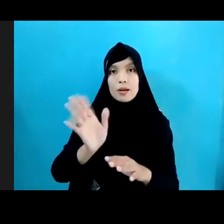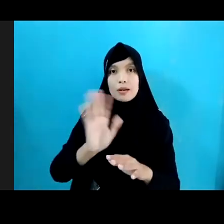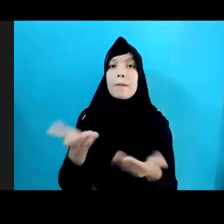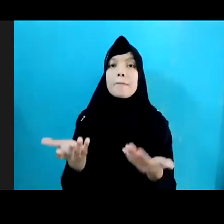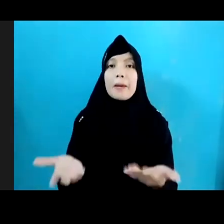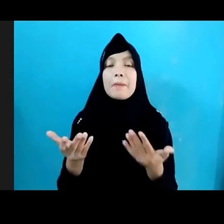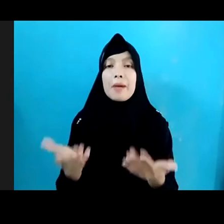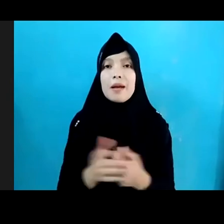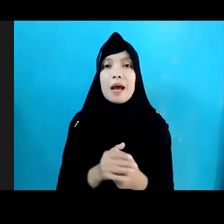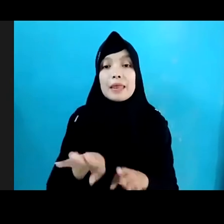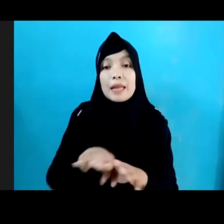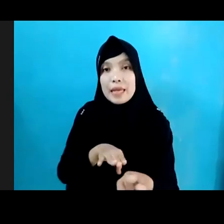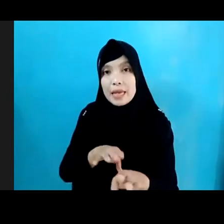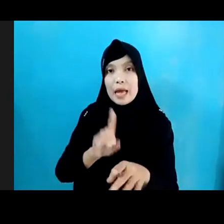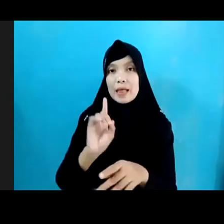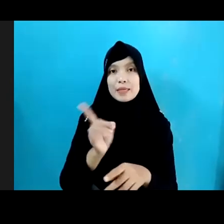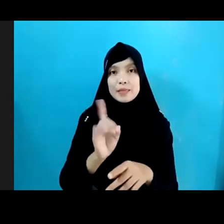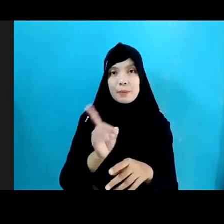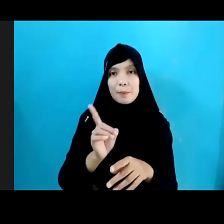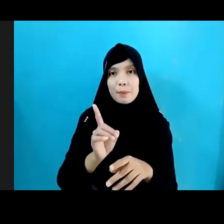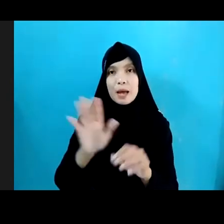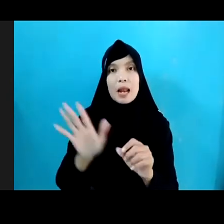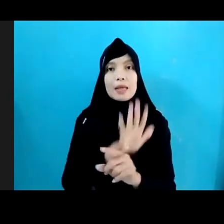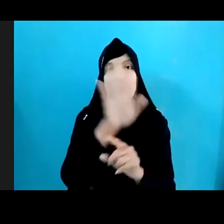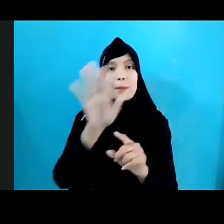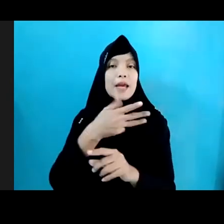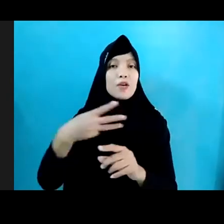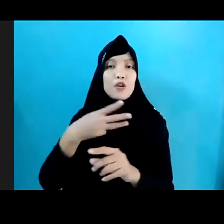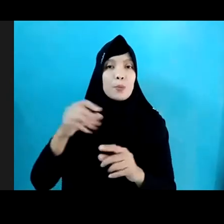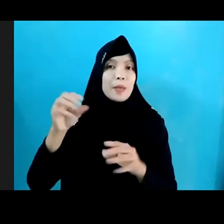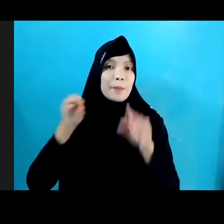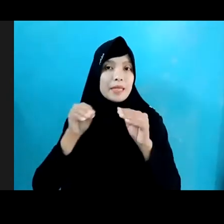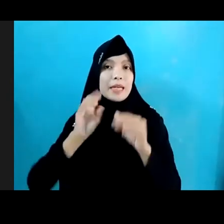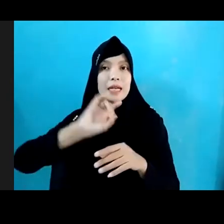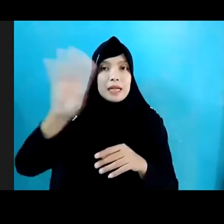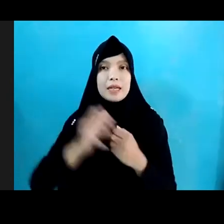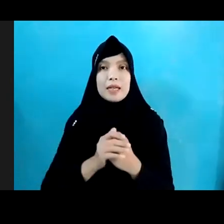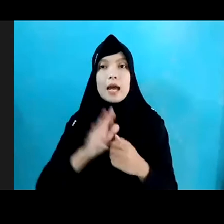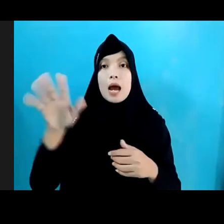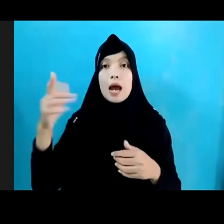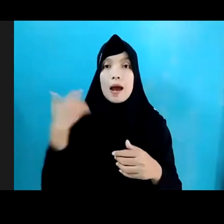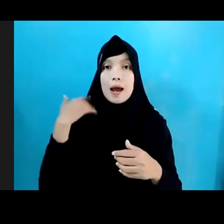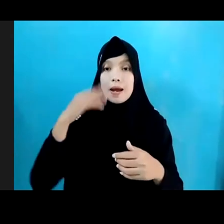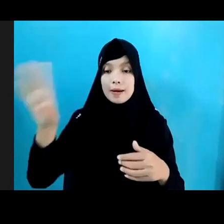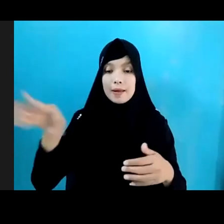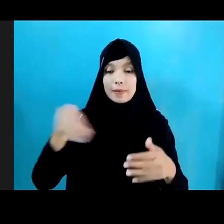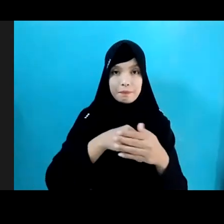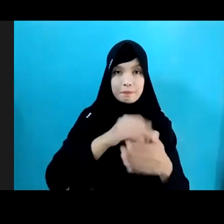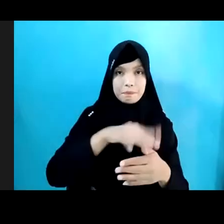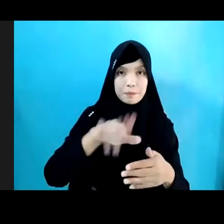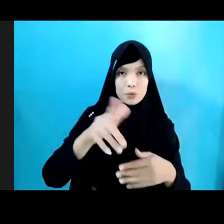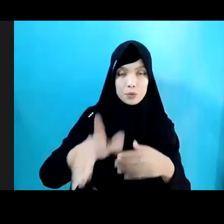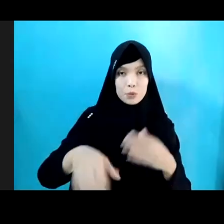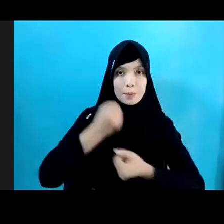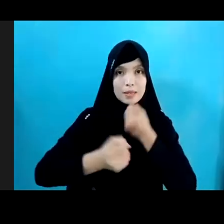Ekonomi Pendidikan Dan Lainnya Maka Perlu Dipastikan Adanya Ruang Ketibatan Anak Dalam Pelaksanaan SDG